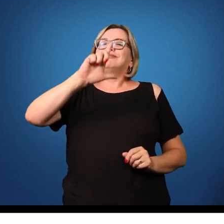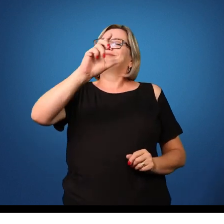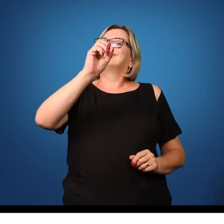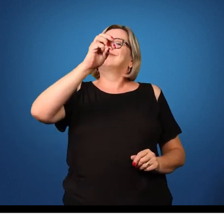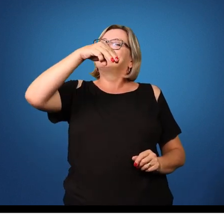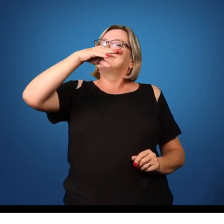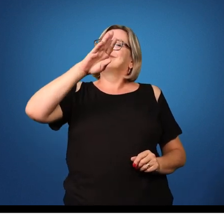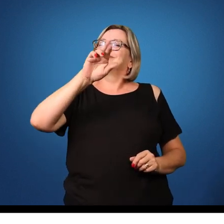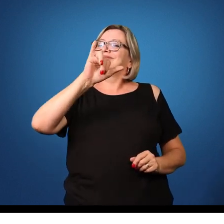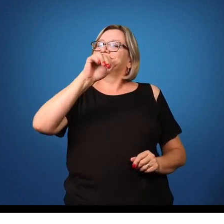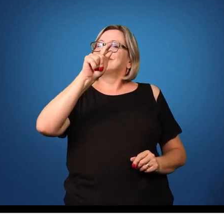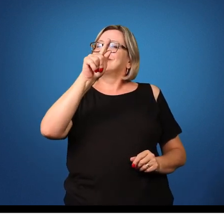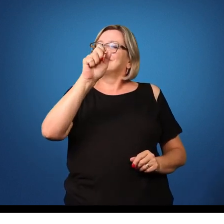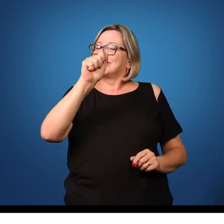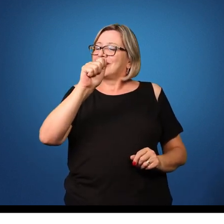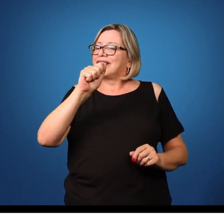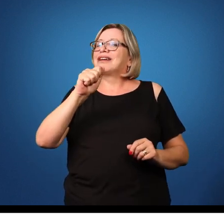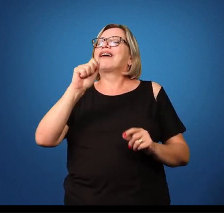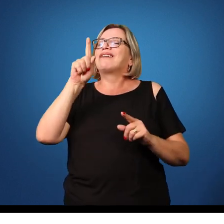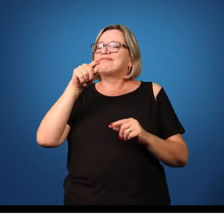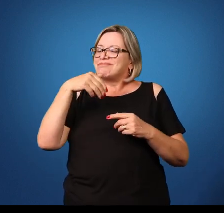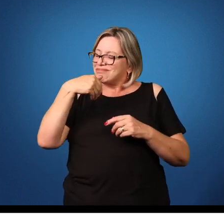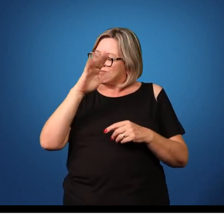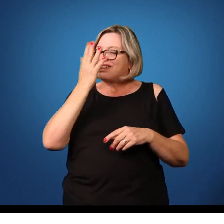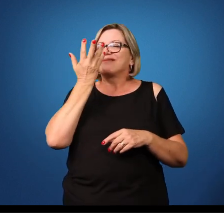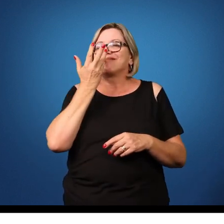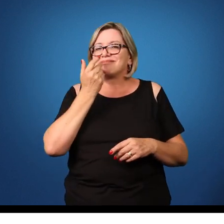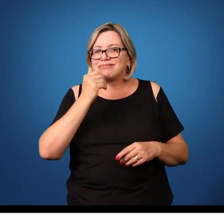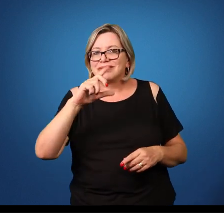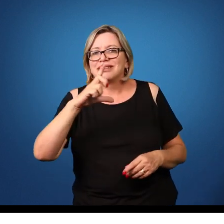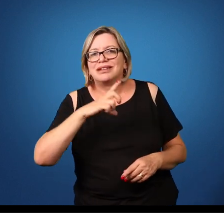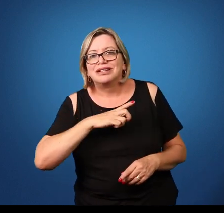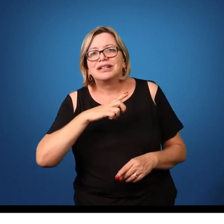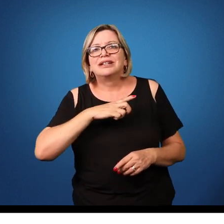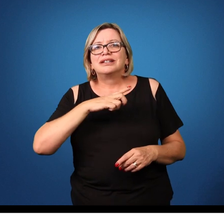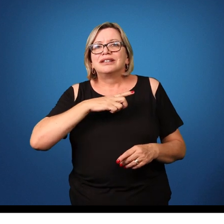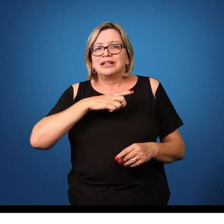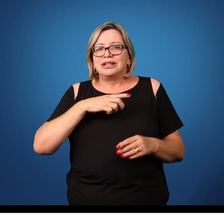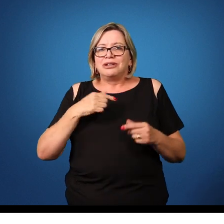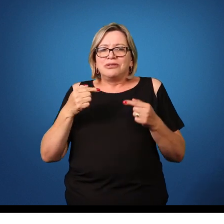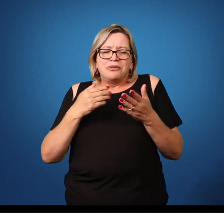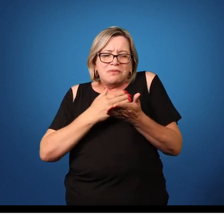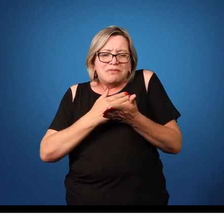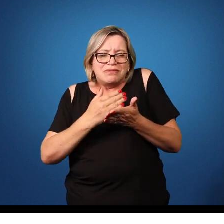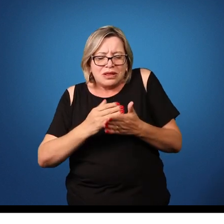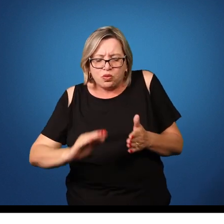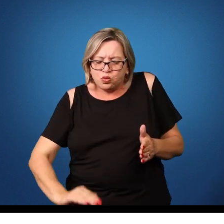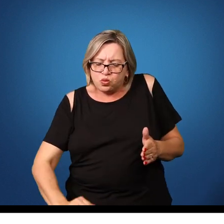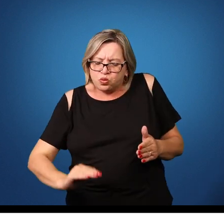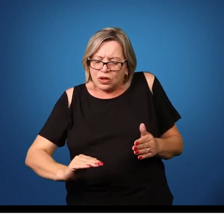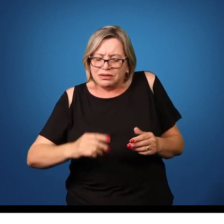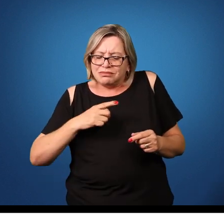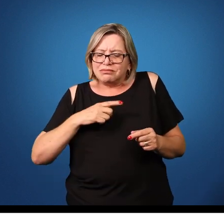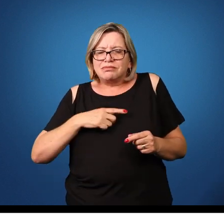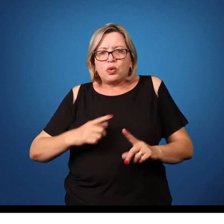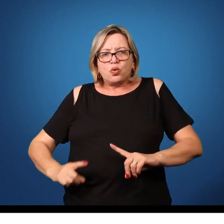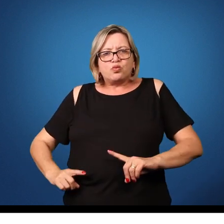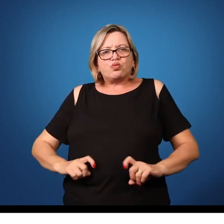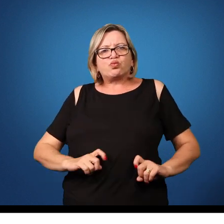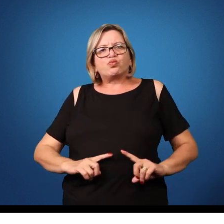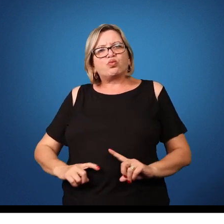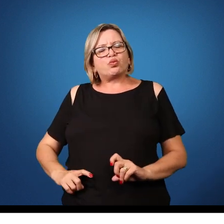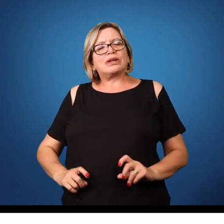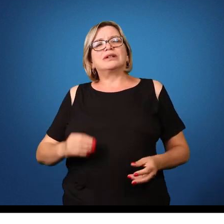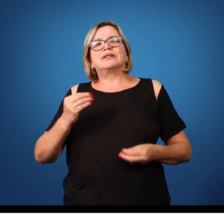Principalmente de crianças, é uma doença muito relacionada com as idades iniciais. Esse verme é um verme que é